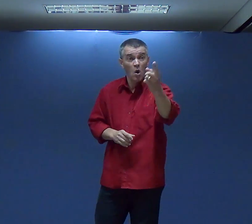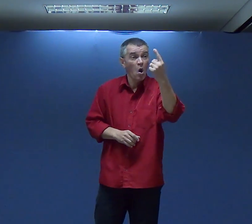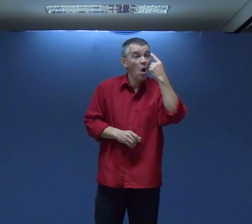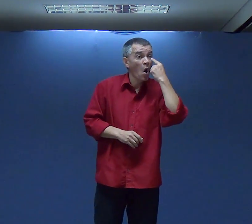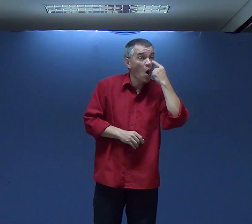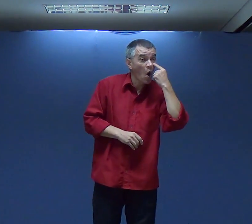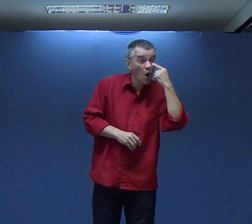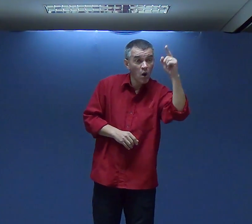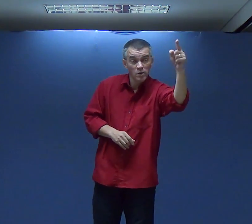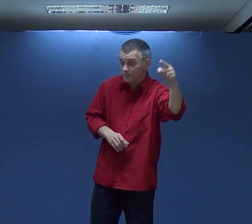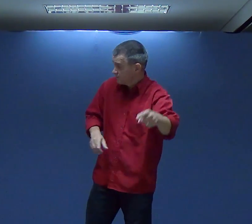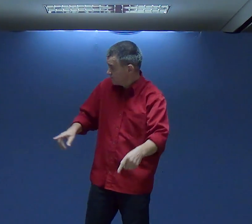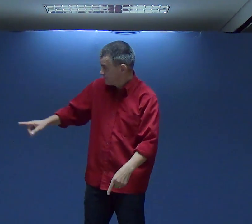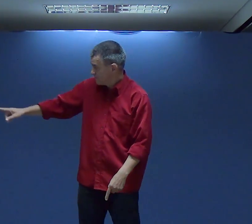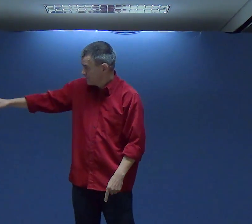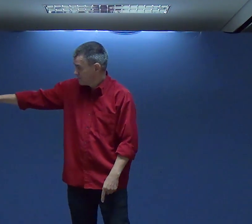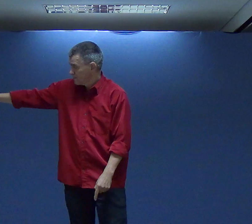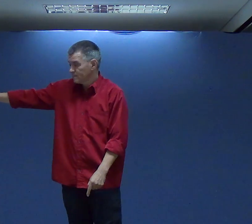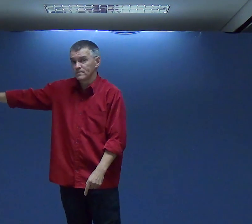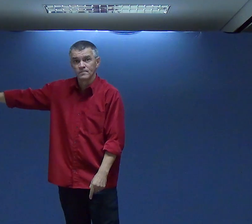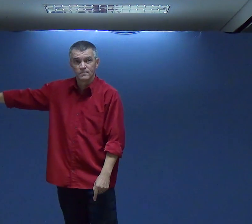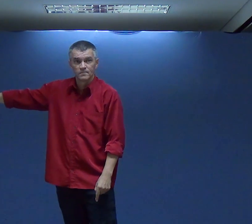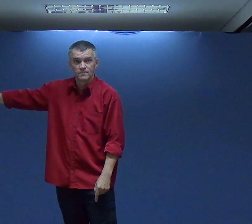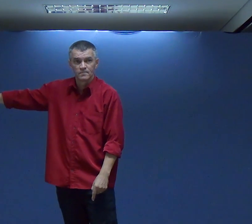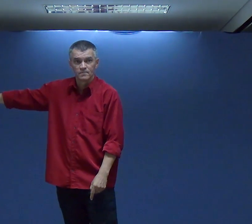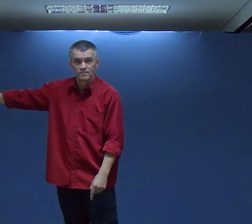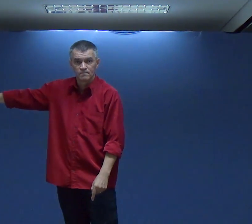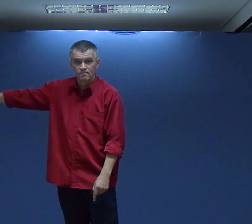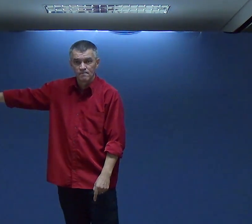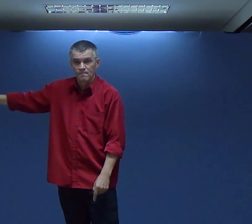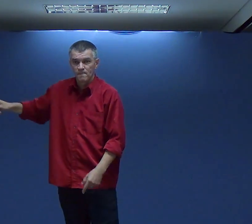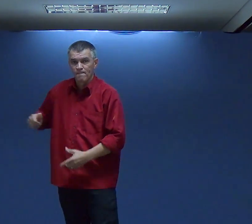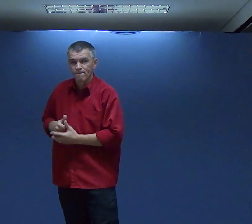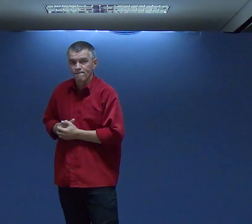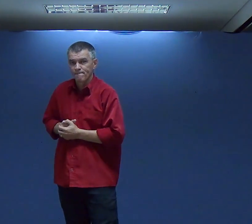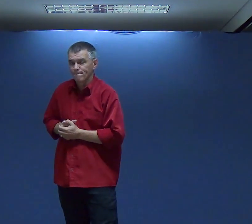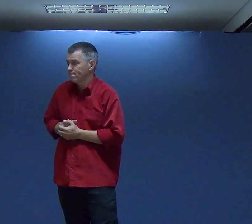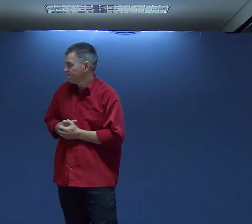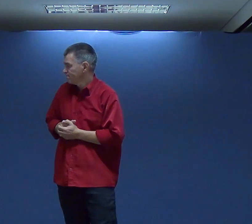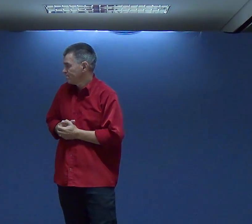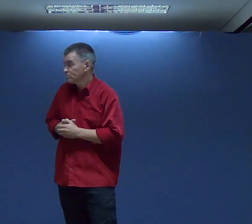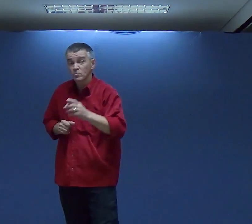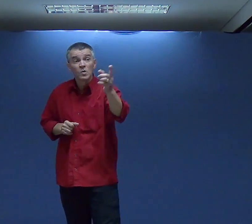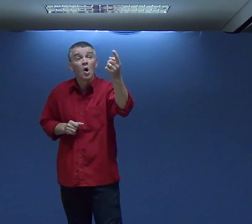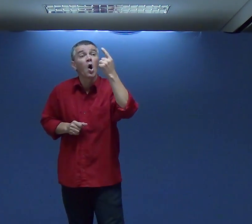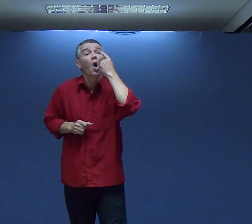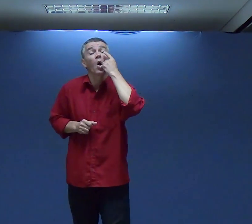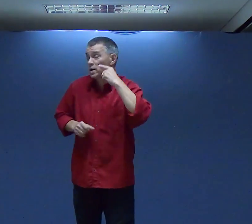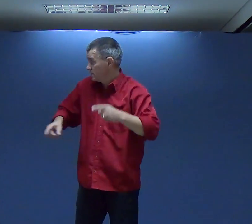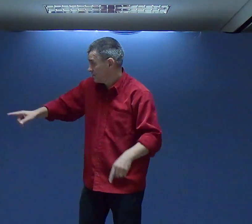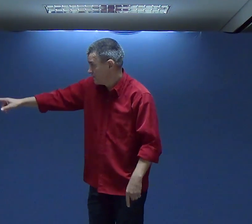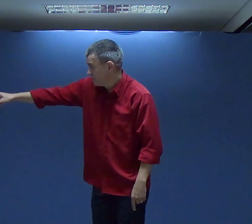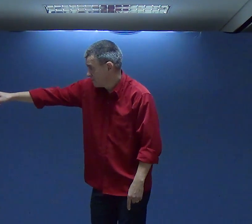Olha Só O que Diz lá